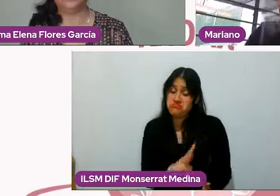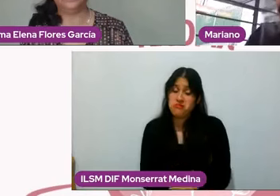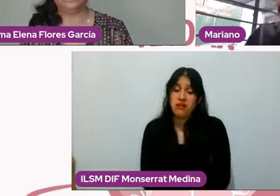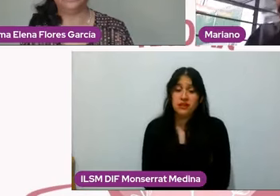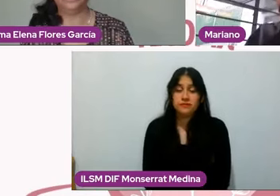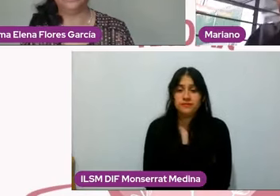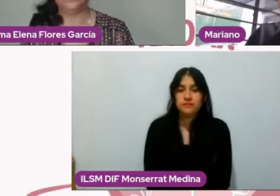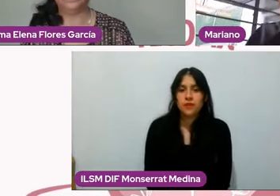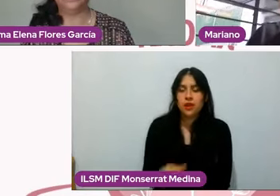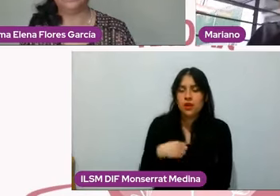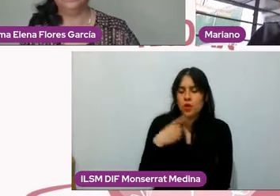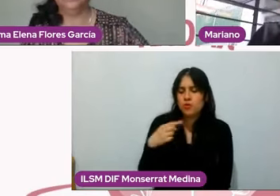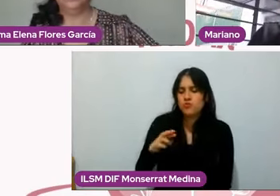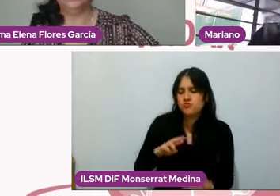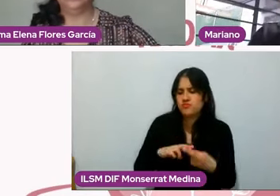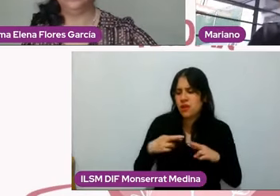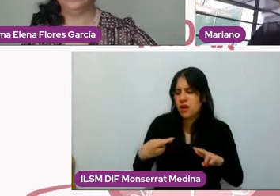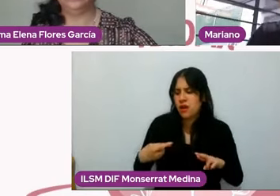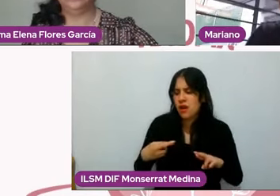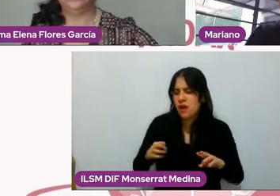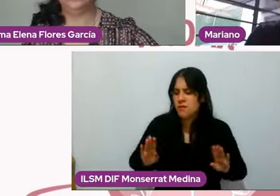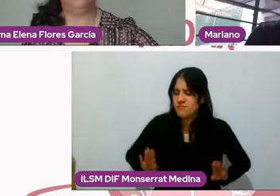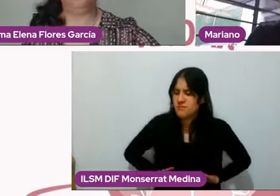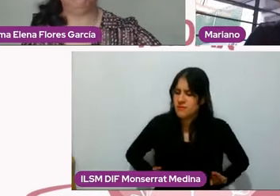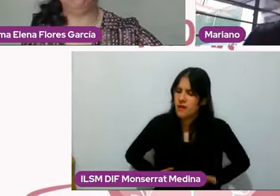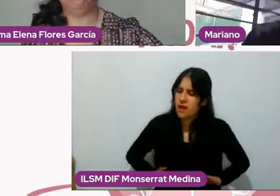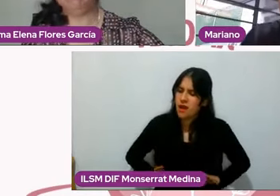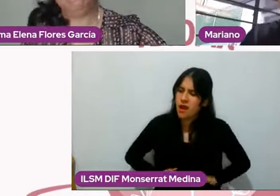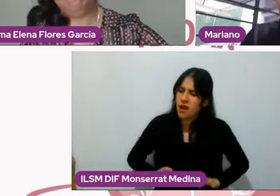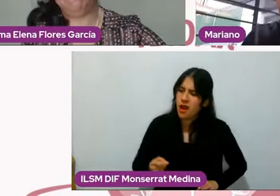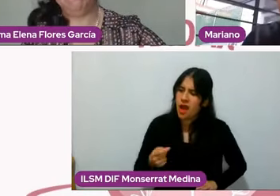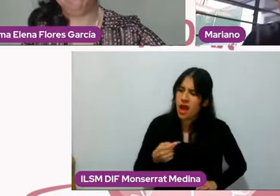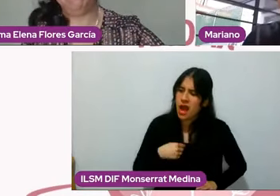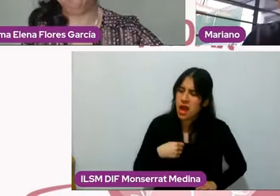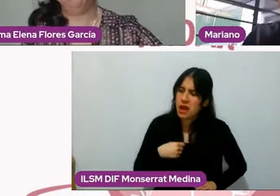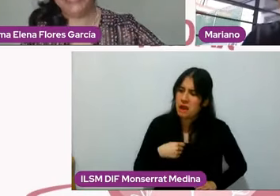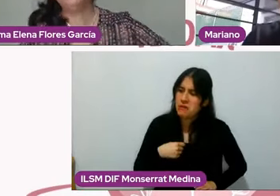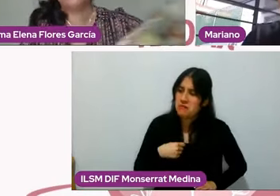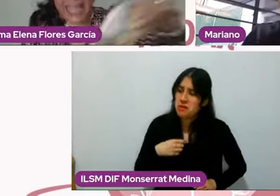una relación de pareja por conveniencia, es que eso no es que esté mal per se.